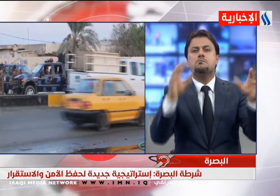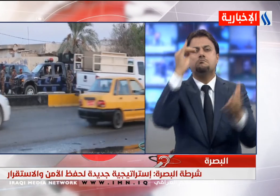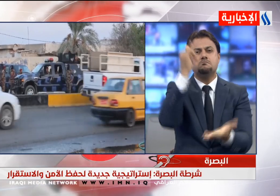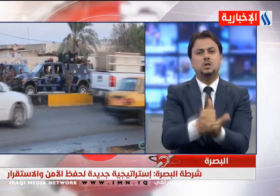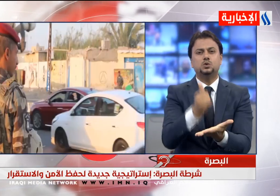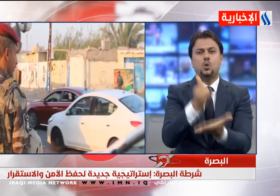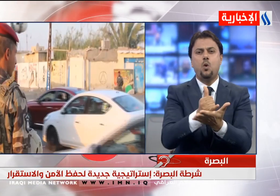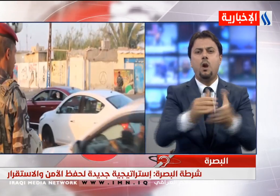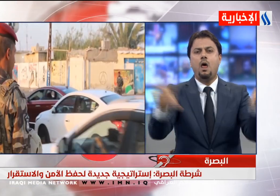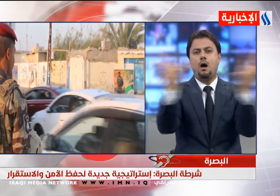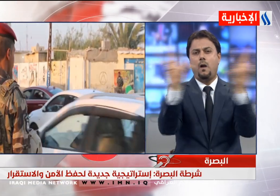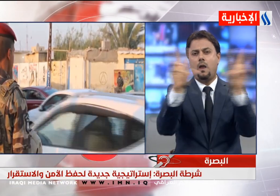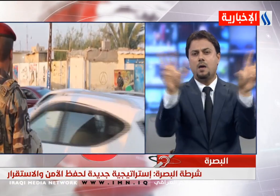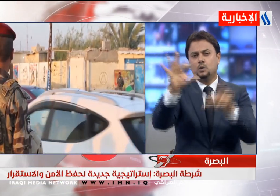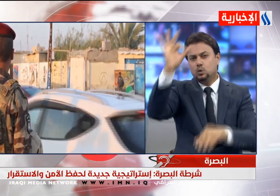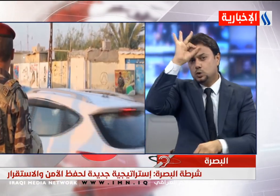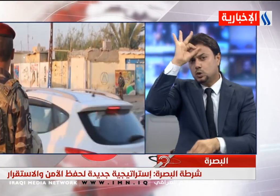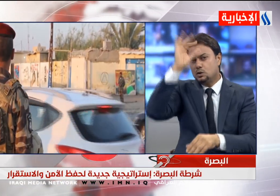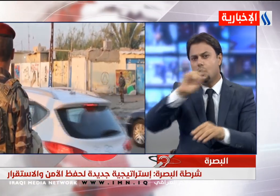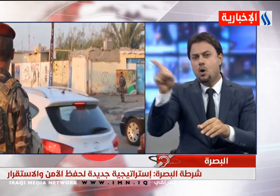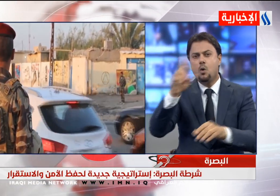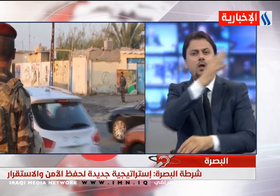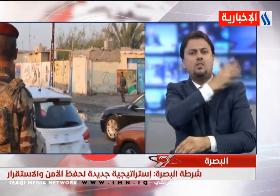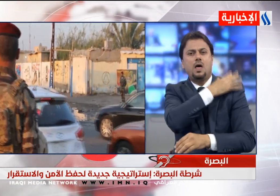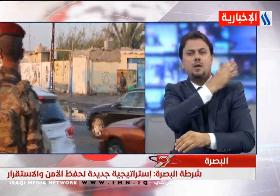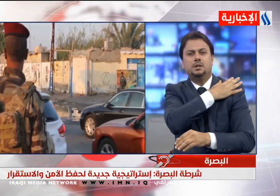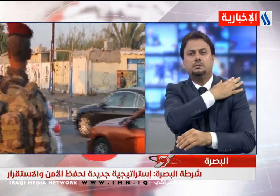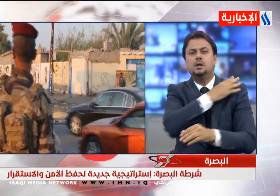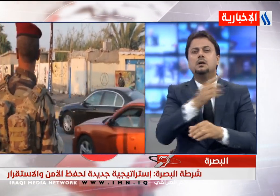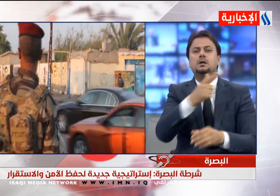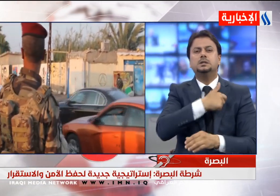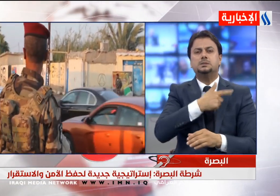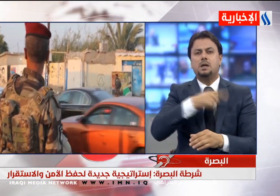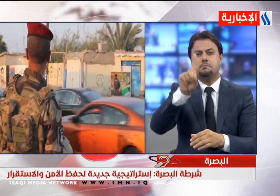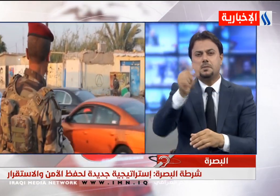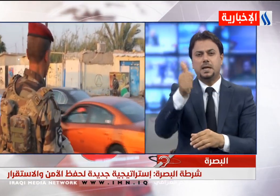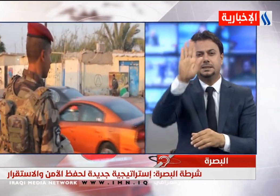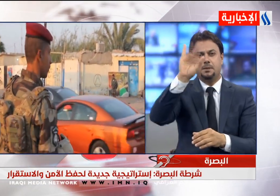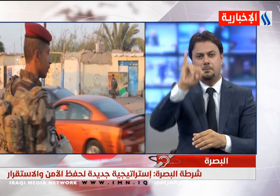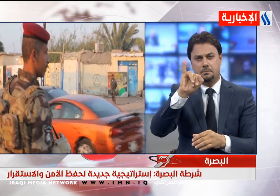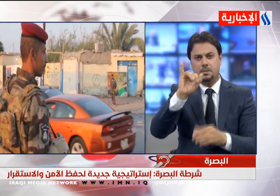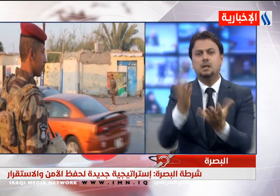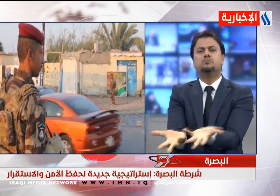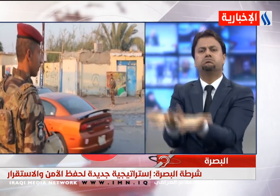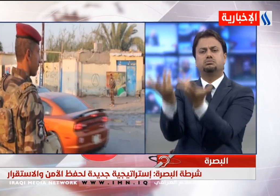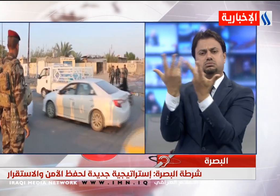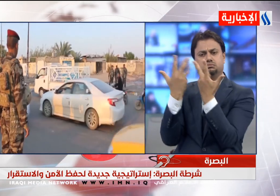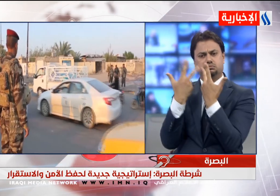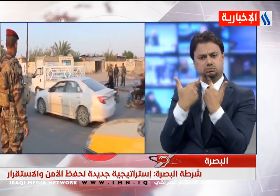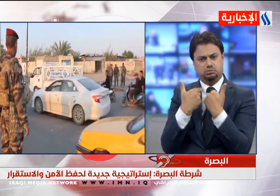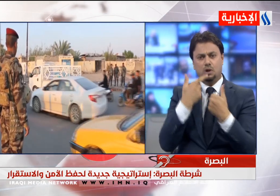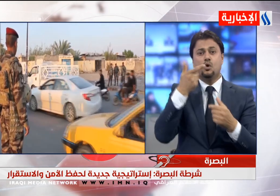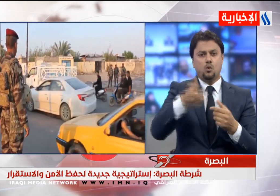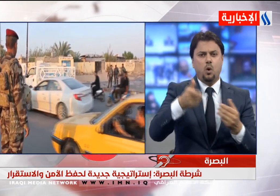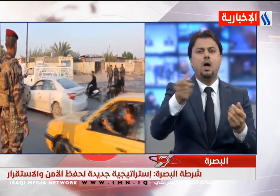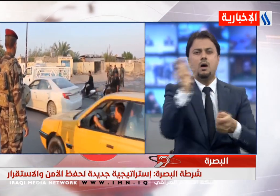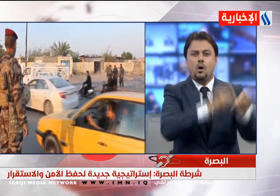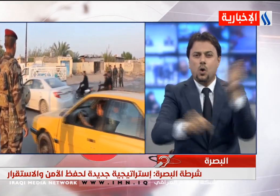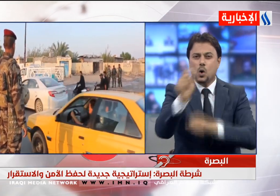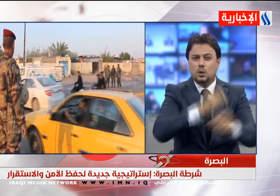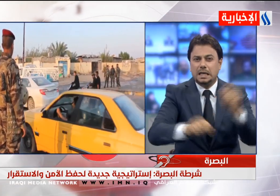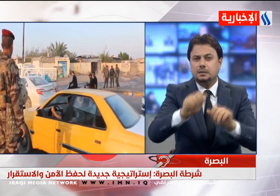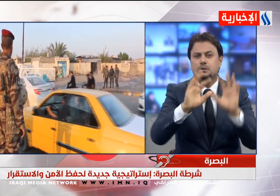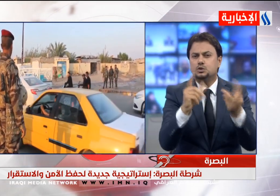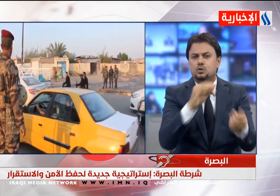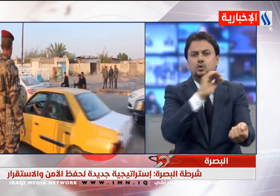والعلاقات في مديرية شرطة البصرة العميد باسم غانم المالكي إن من بين الخطوط أو الخطط عذرا تكثيف